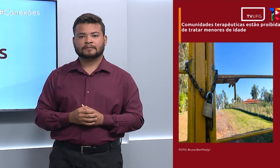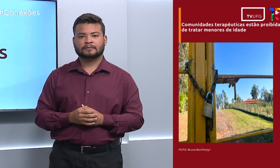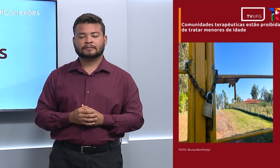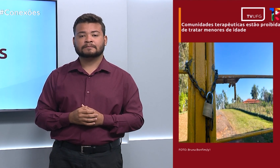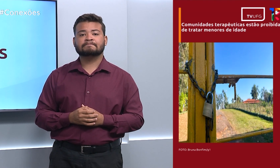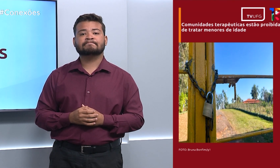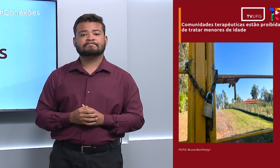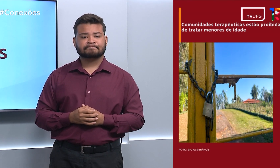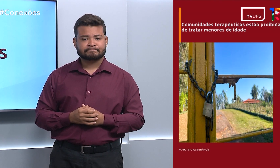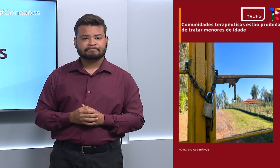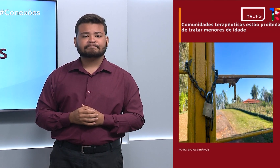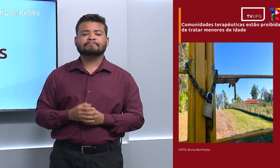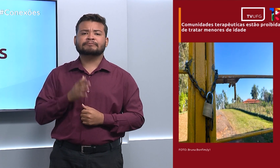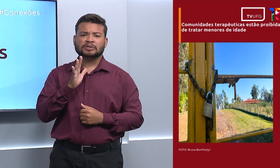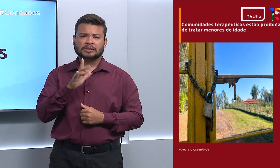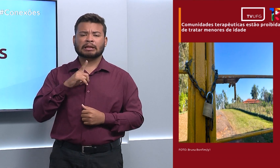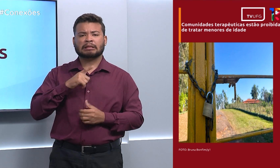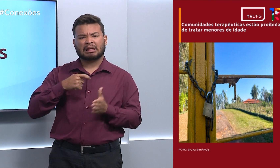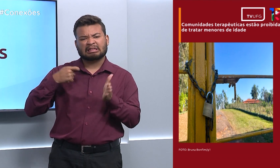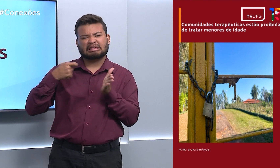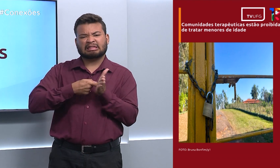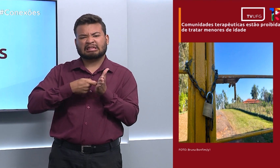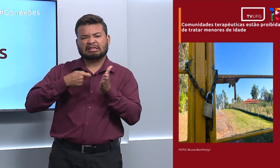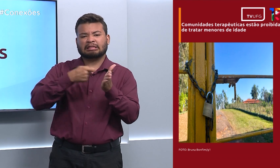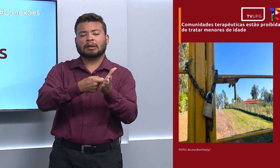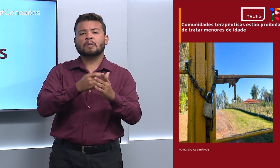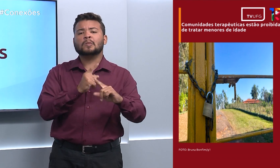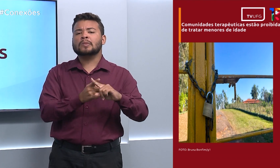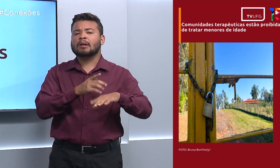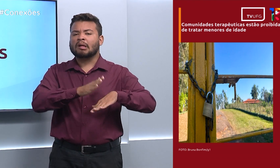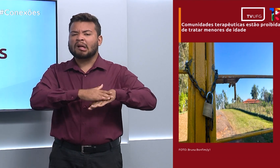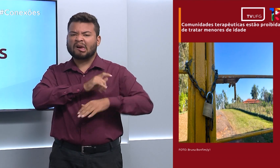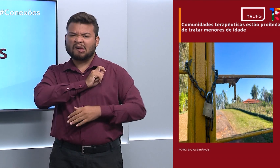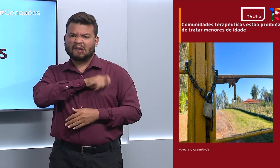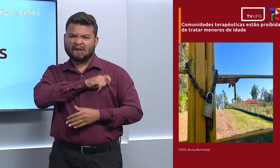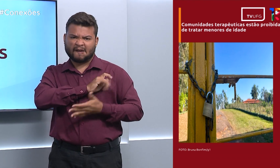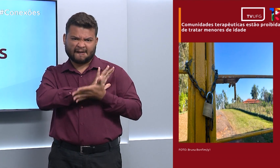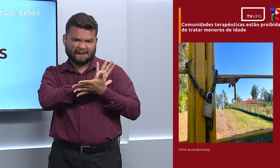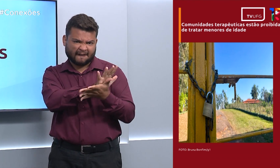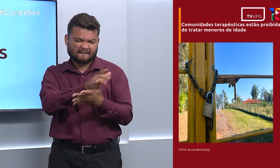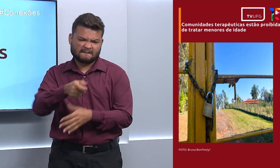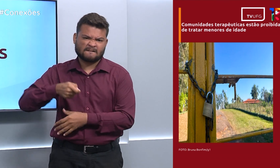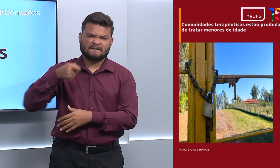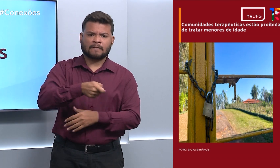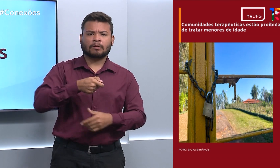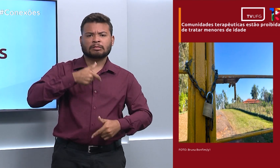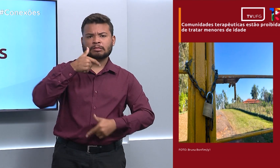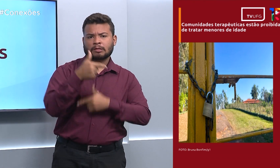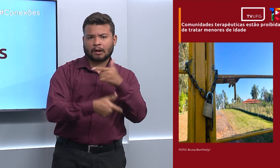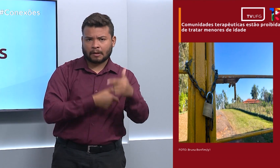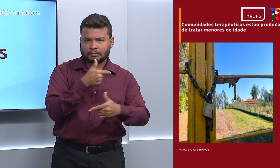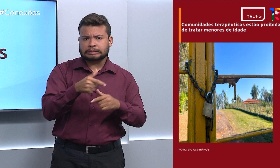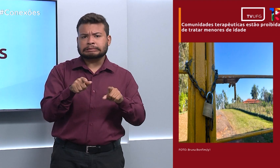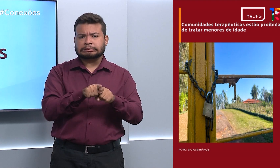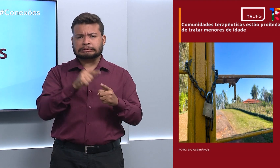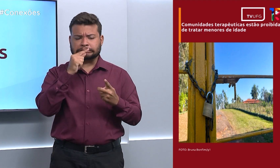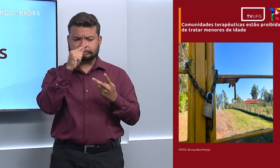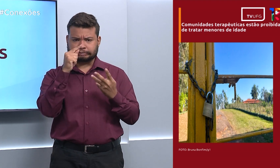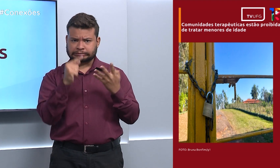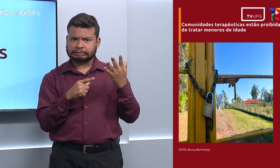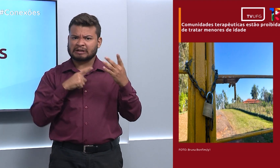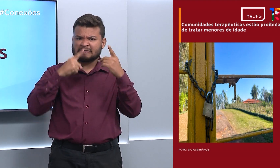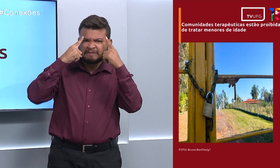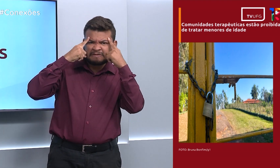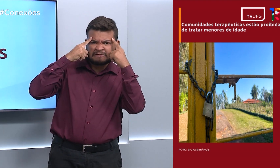Depois de receber denúncias de maus tratos, trabalho forçado e outros casos de violência